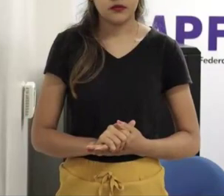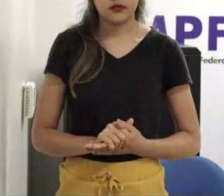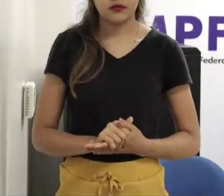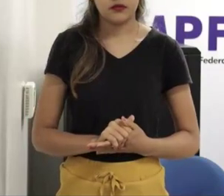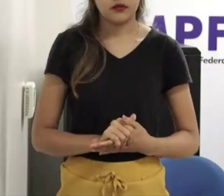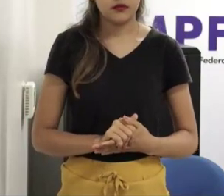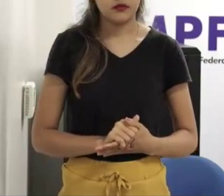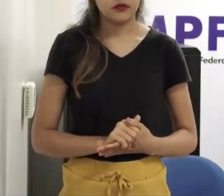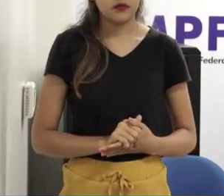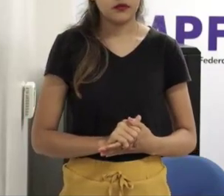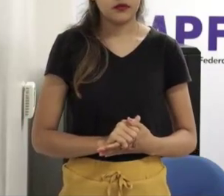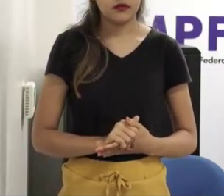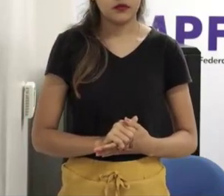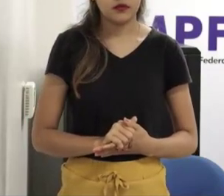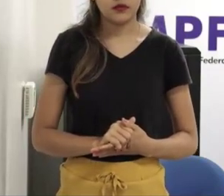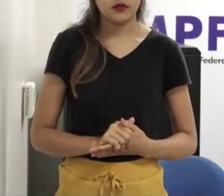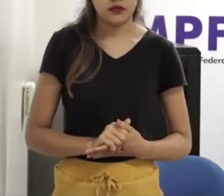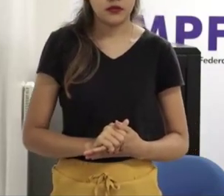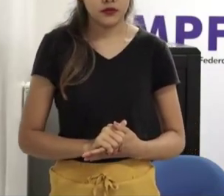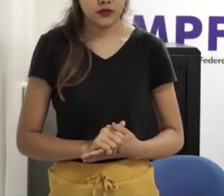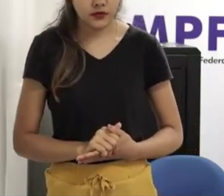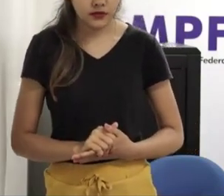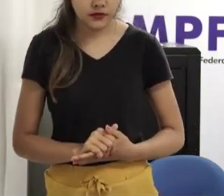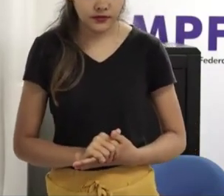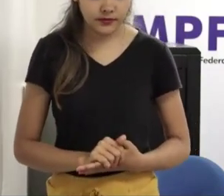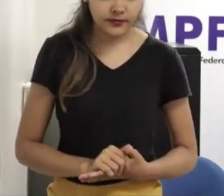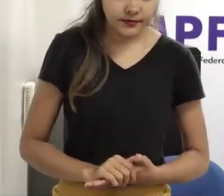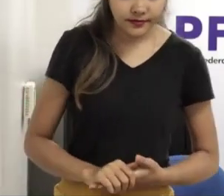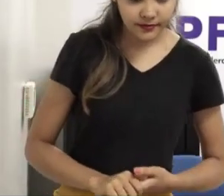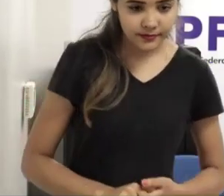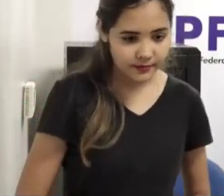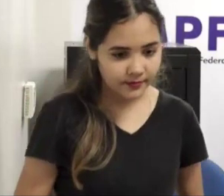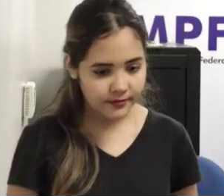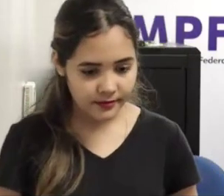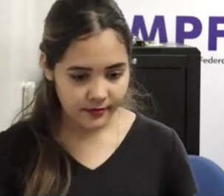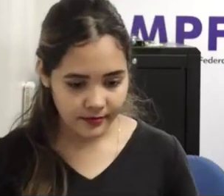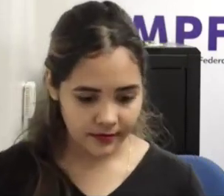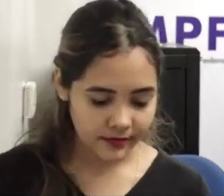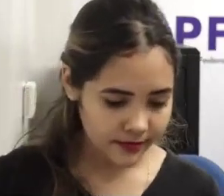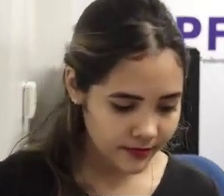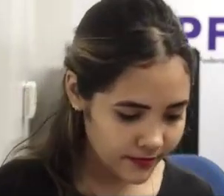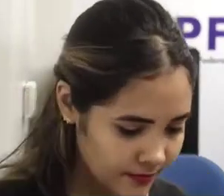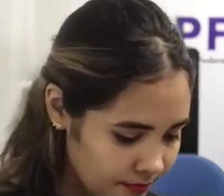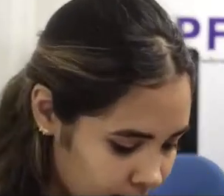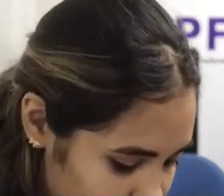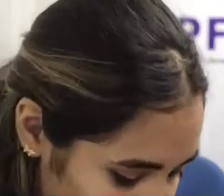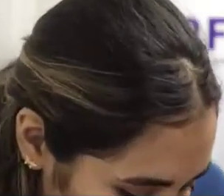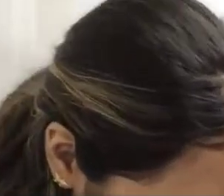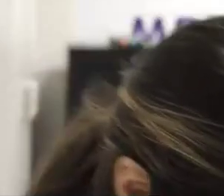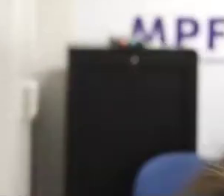gente não fica pensando razoavelmente porque o dia inteiro e aí de novo para se ver como é complicado o mundo virtual